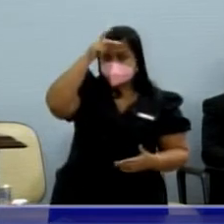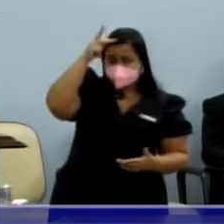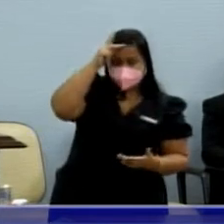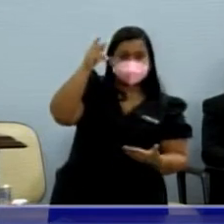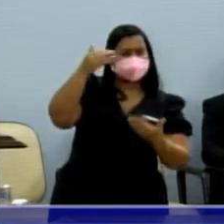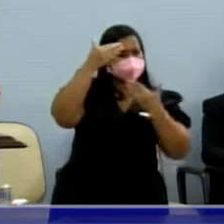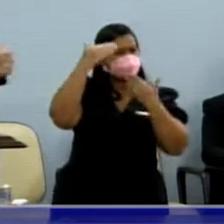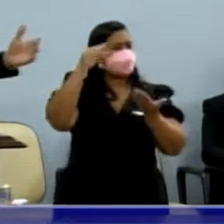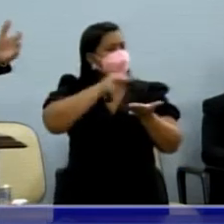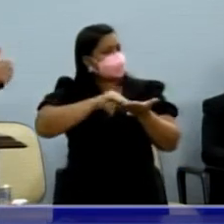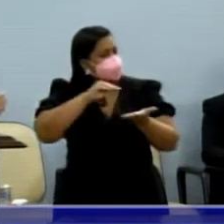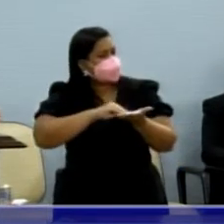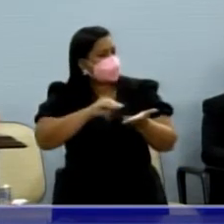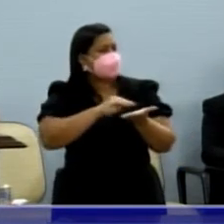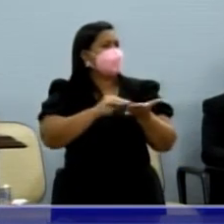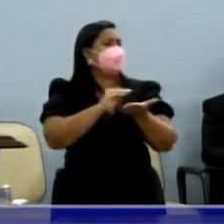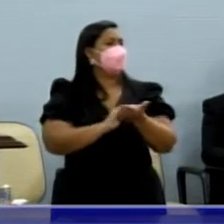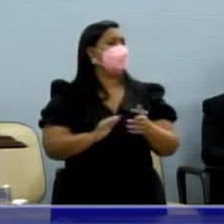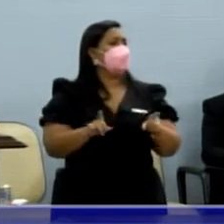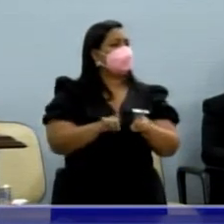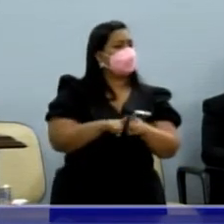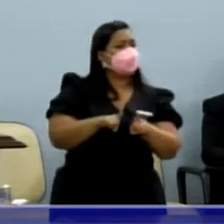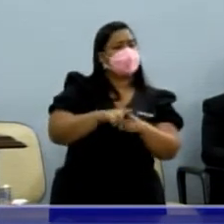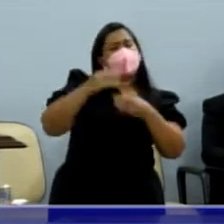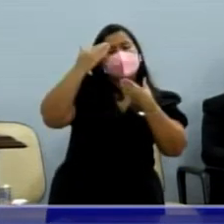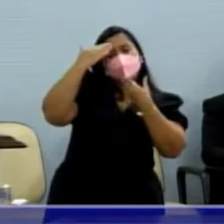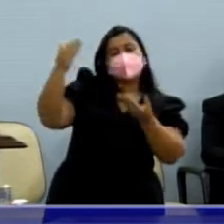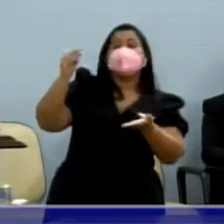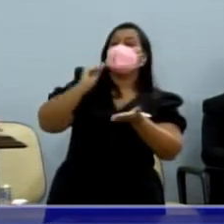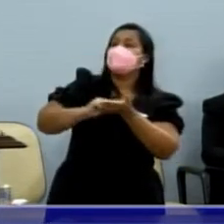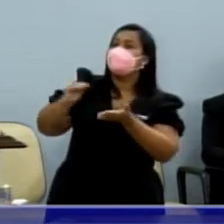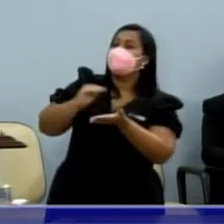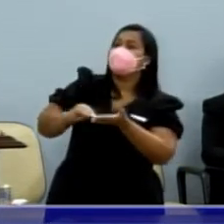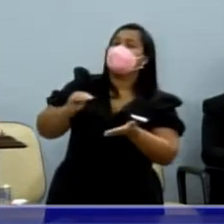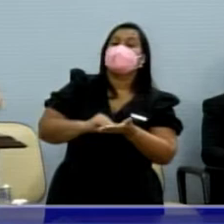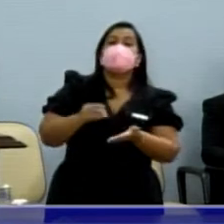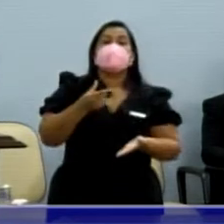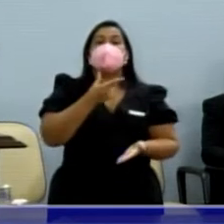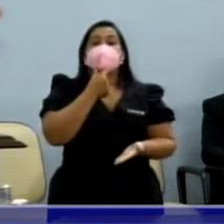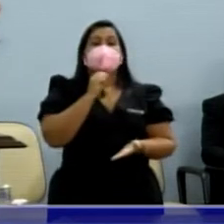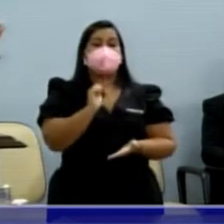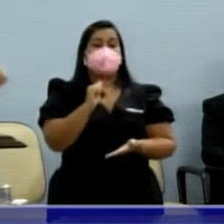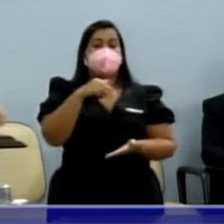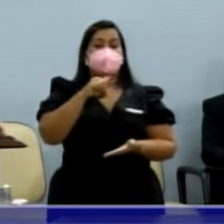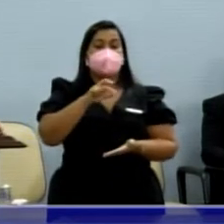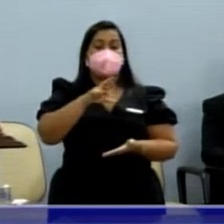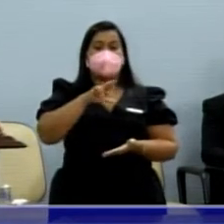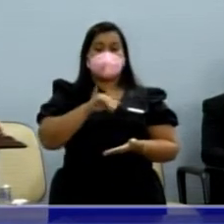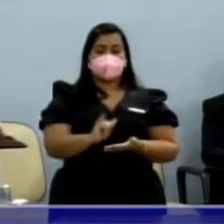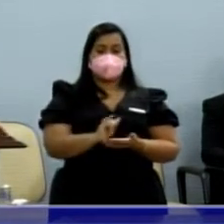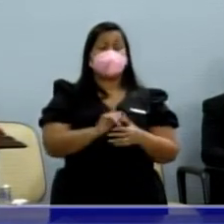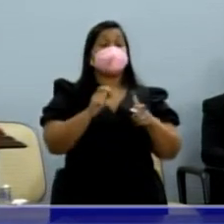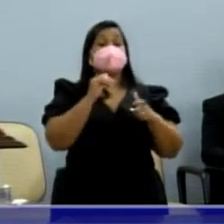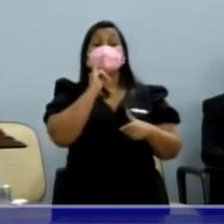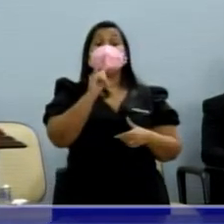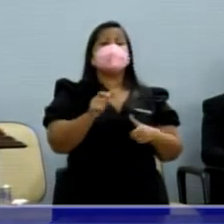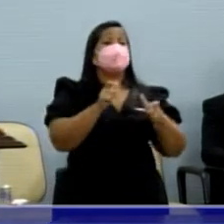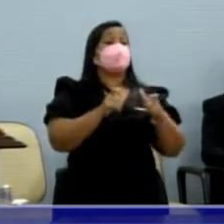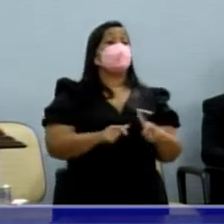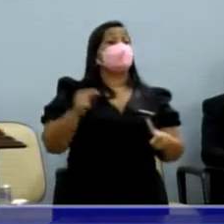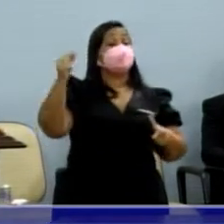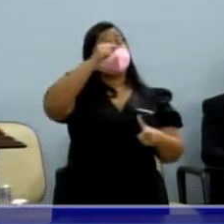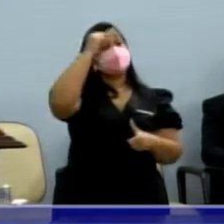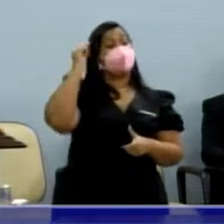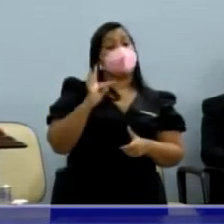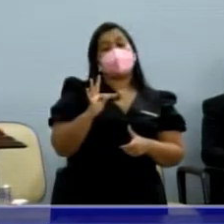agradecer aos secretários. Ontem mesmo agradeceu o secretário Amauri, quando eu falei para ele do São Tomás, agradecer ali